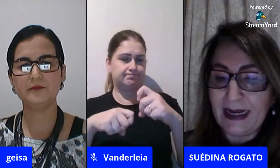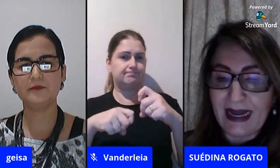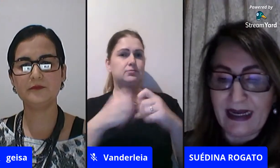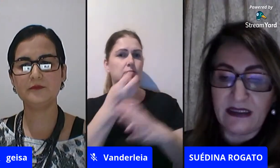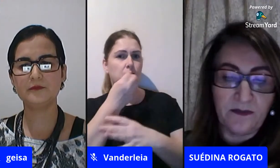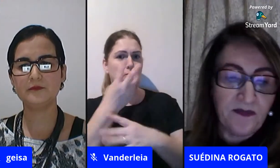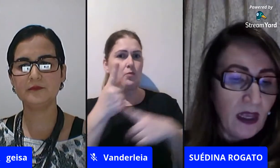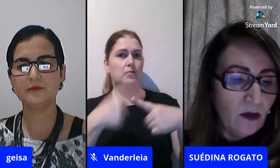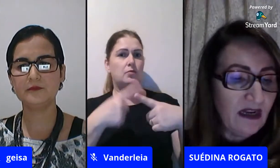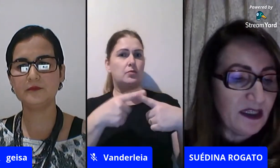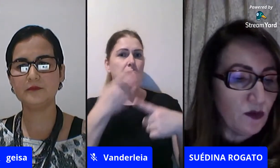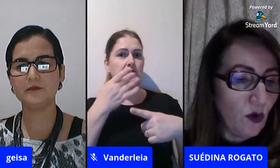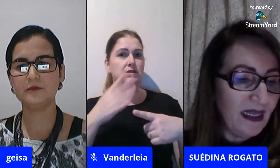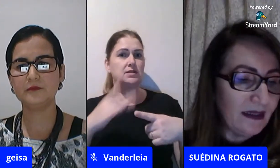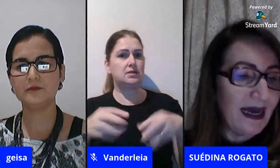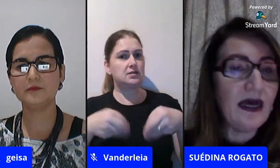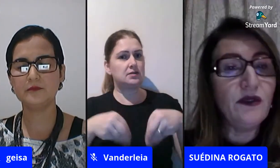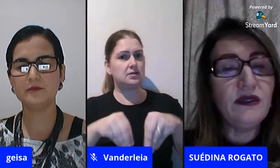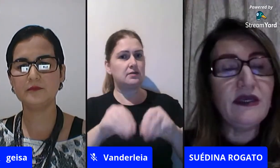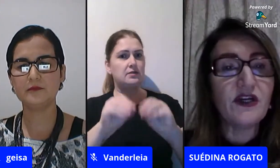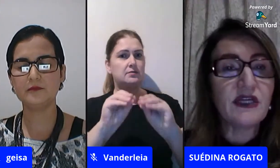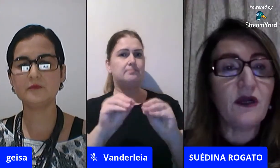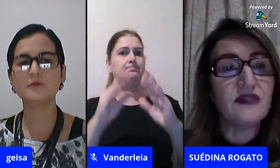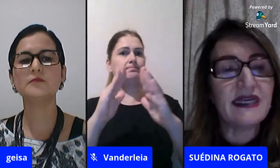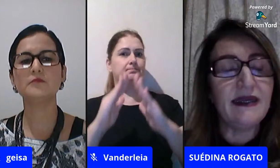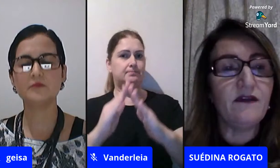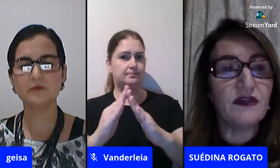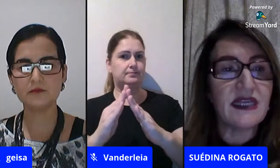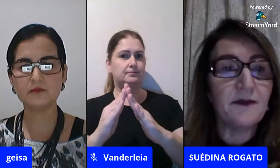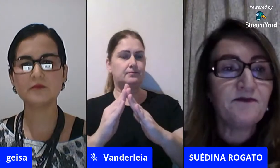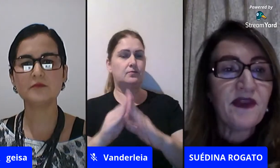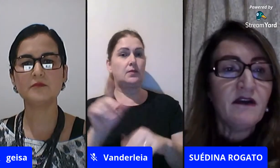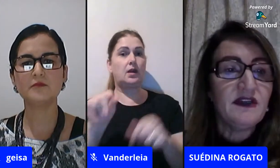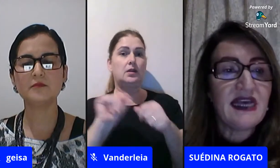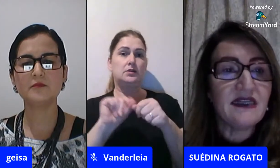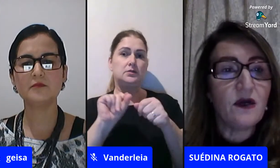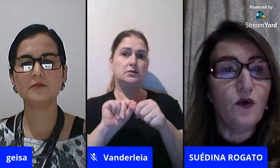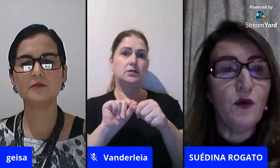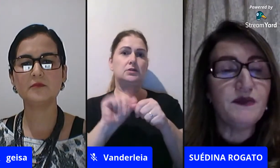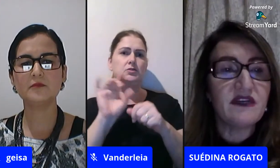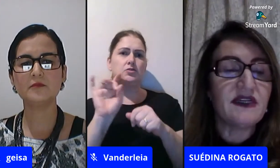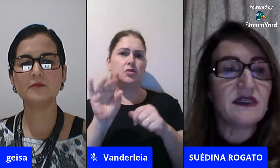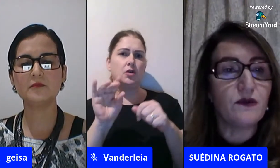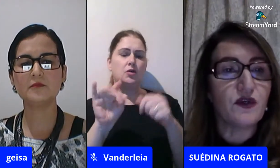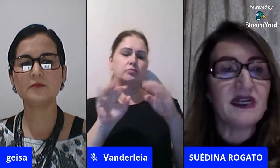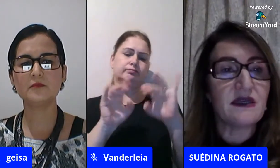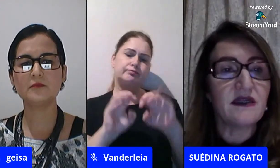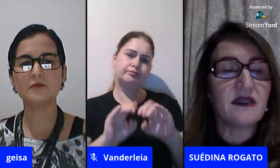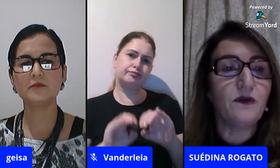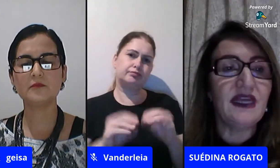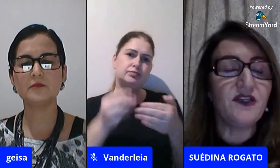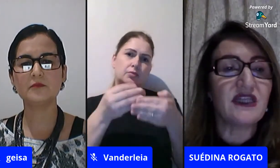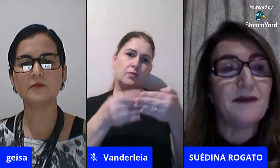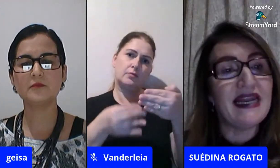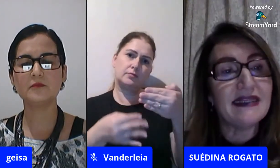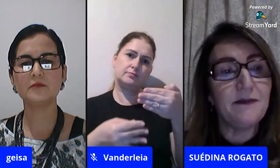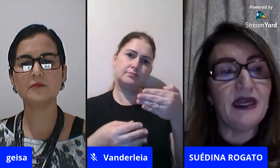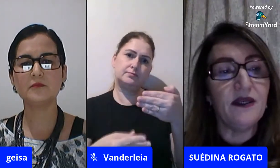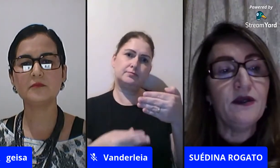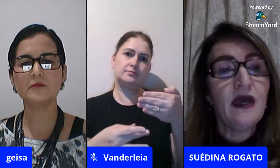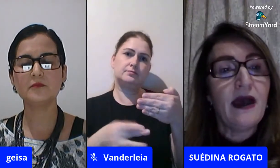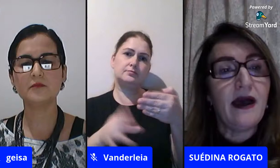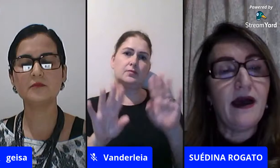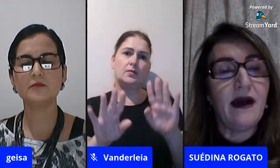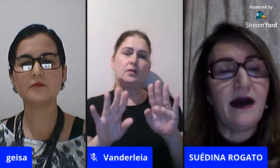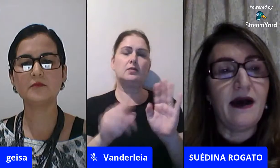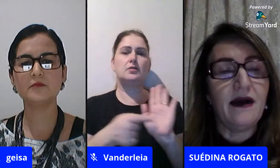levaram para casa ela fez um comentário e eu acho que ela gostaria que você fizesse alguma observação sobre essa questão né de trabalhar